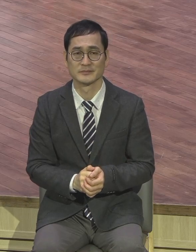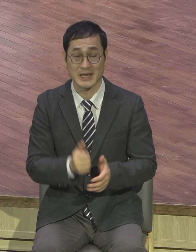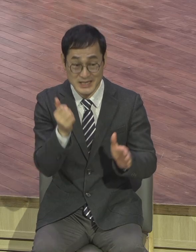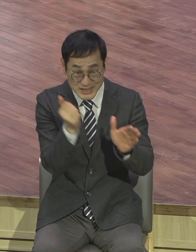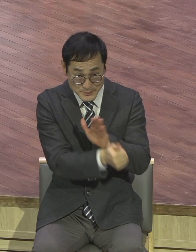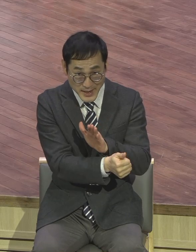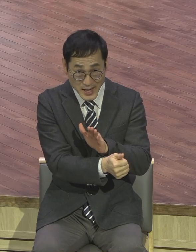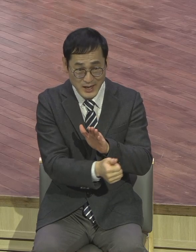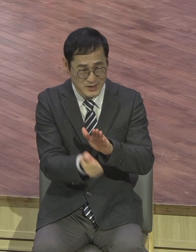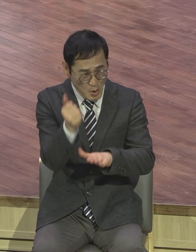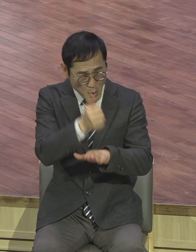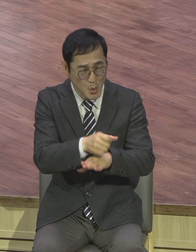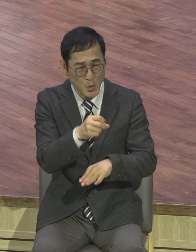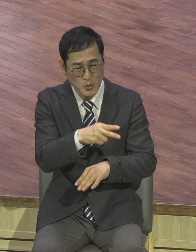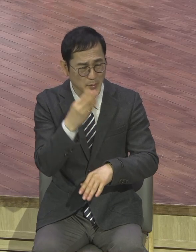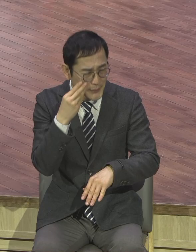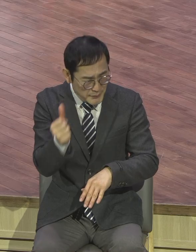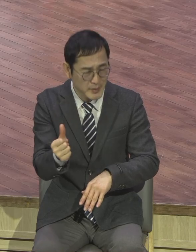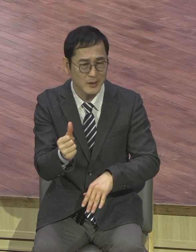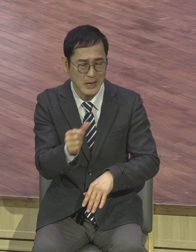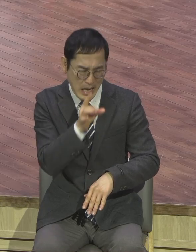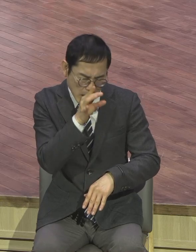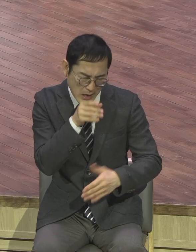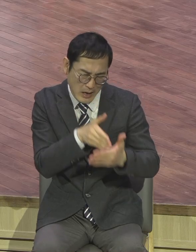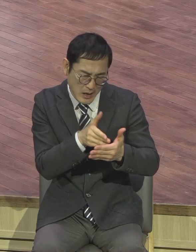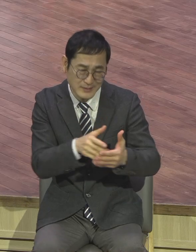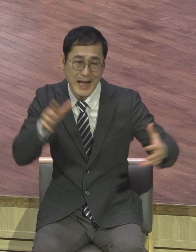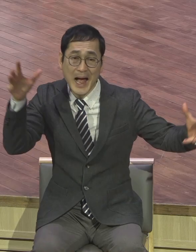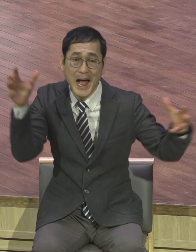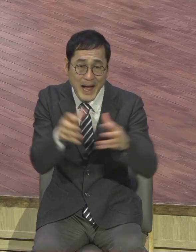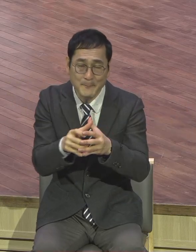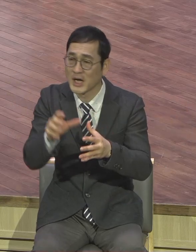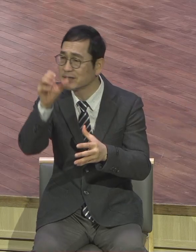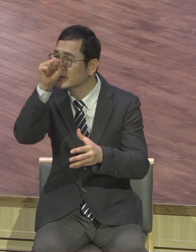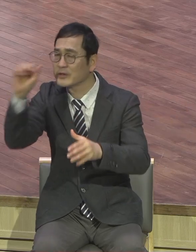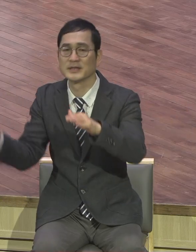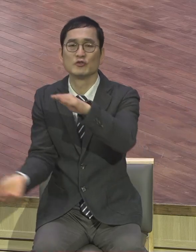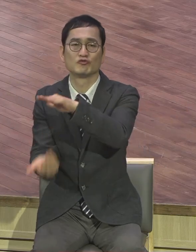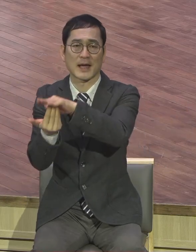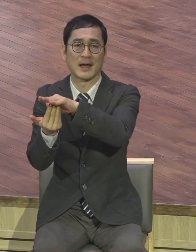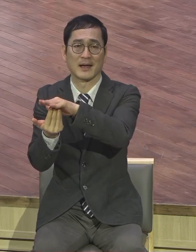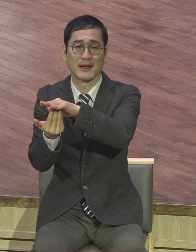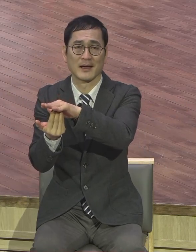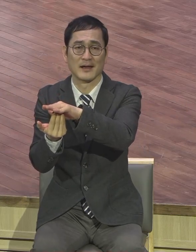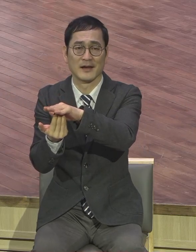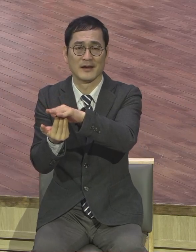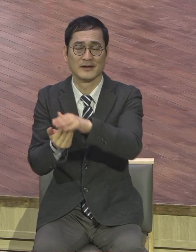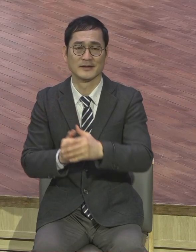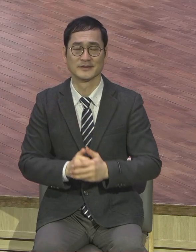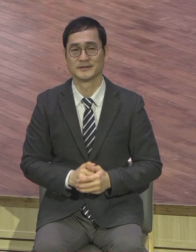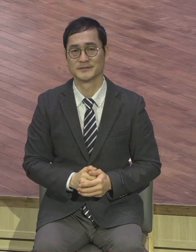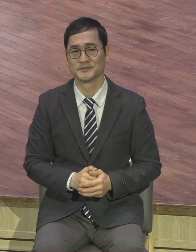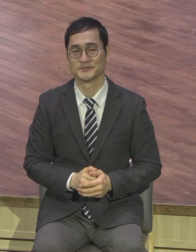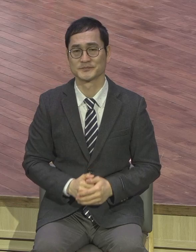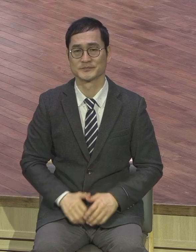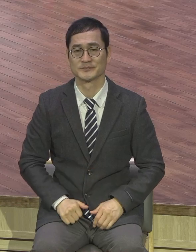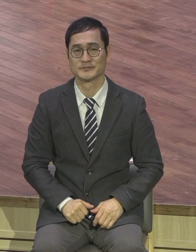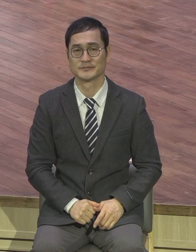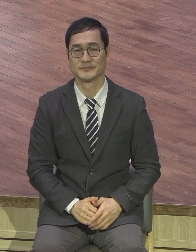신앙에 도움되게 하신다 영적으로 깨워만 있으면 당시 예수님의 비유를 듣고 있던 무리들은